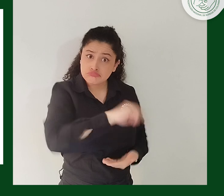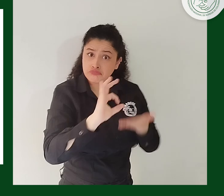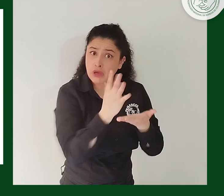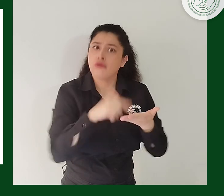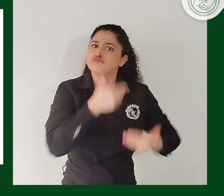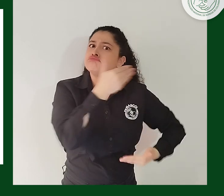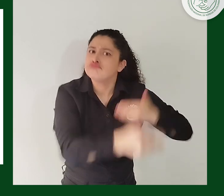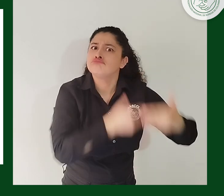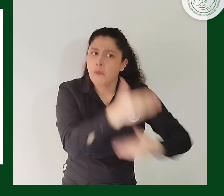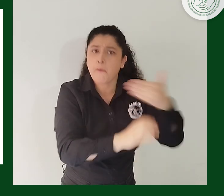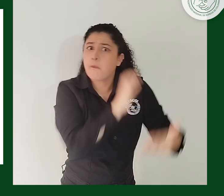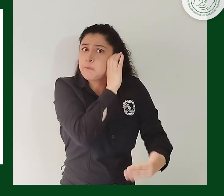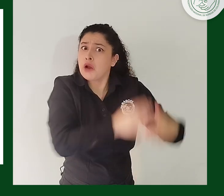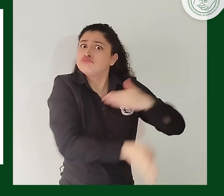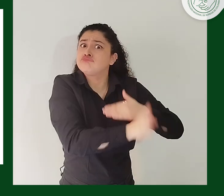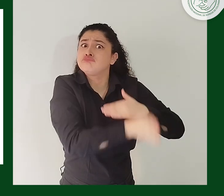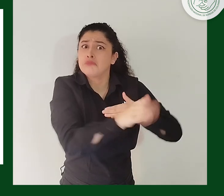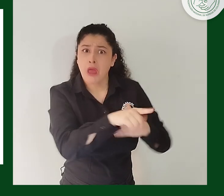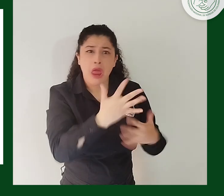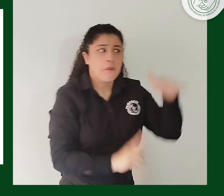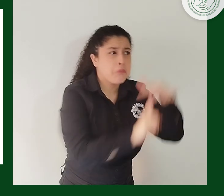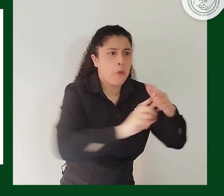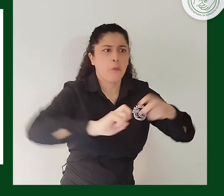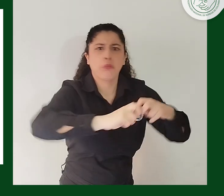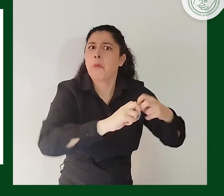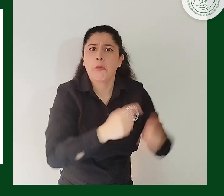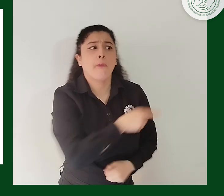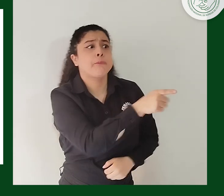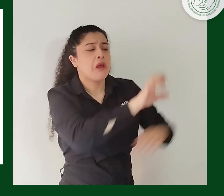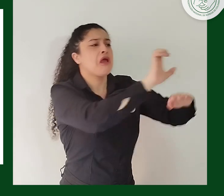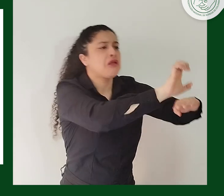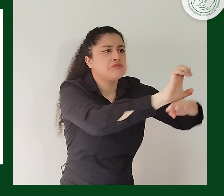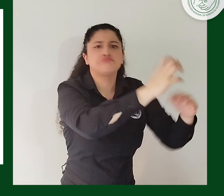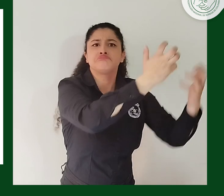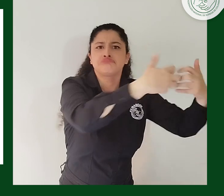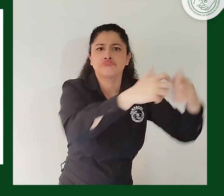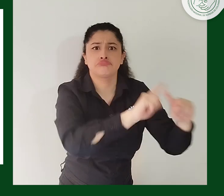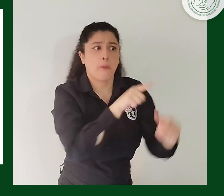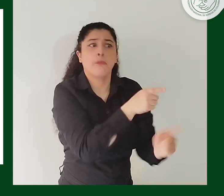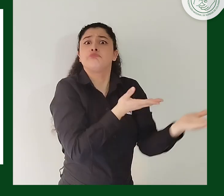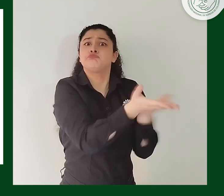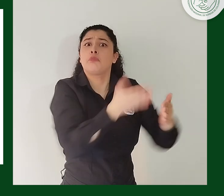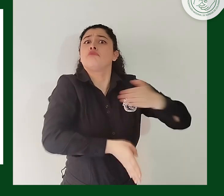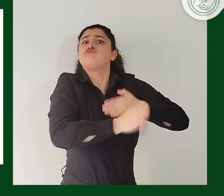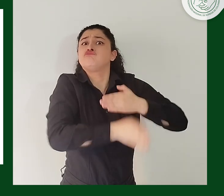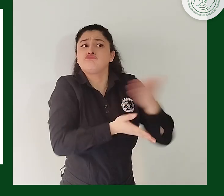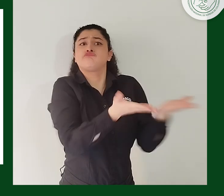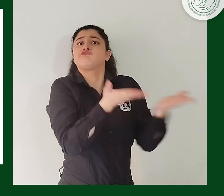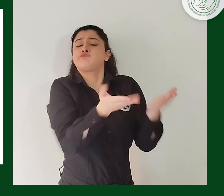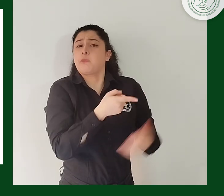inconvenientes para la prestación del servicio para las entidades que lo han implementado. SERVIR es una alternativa